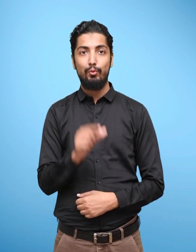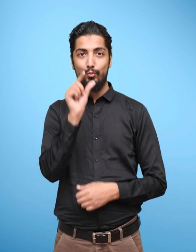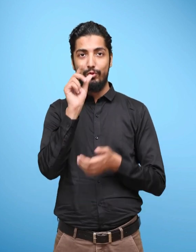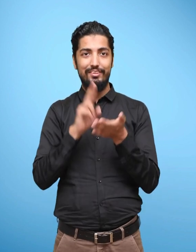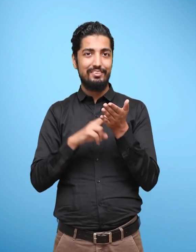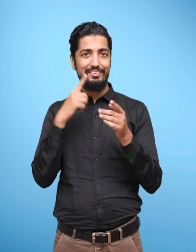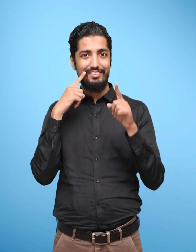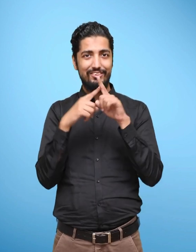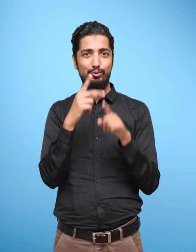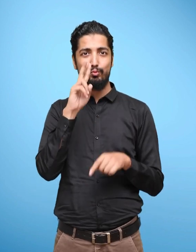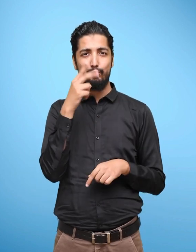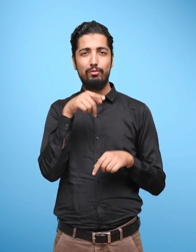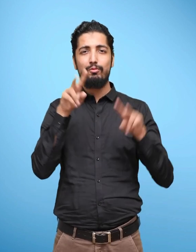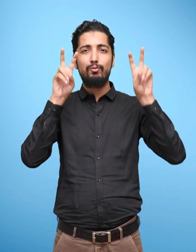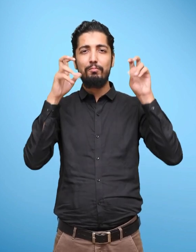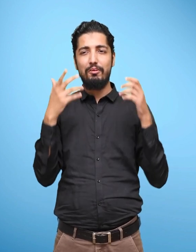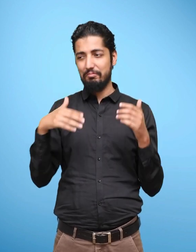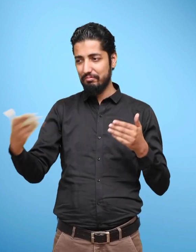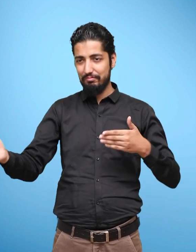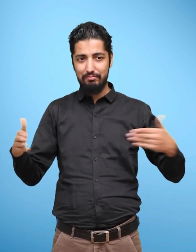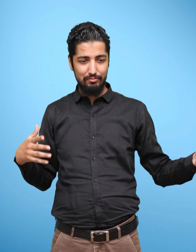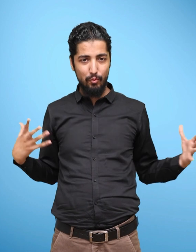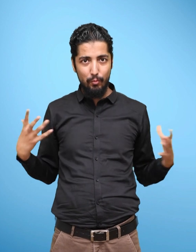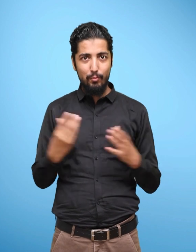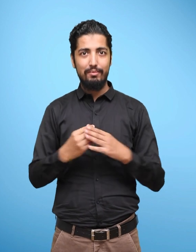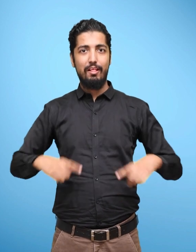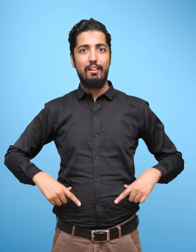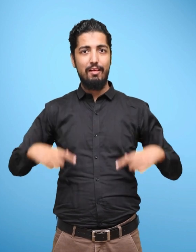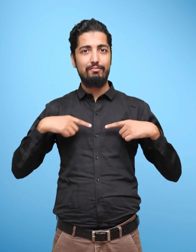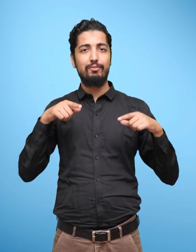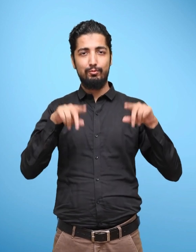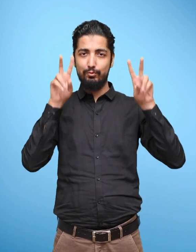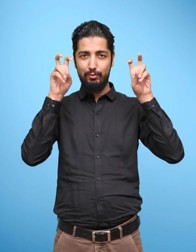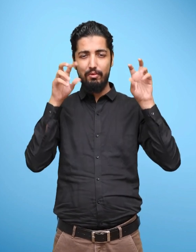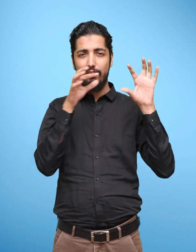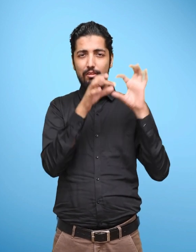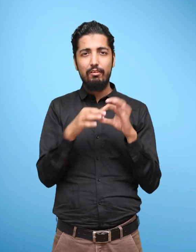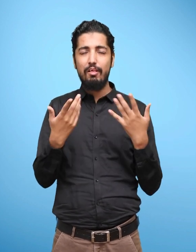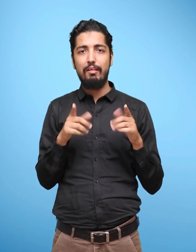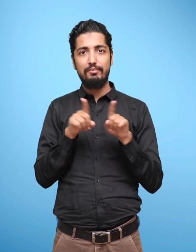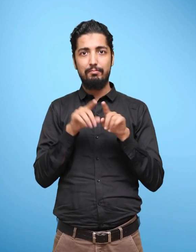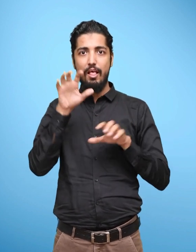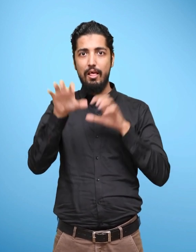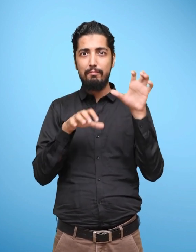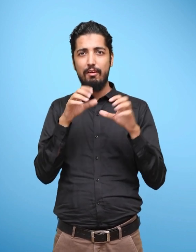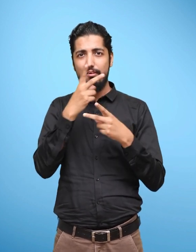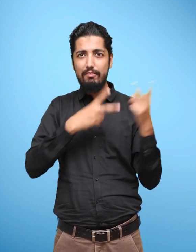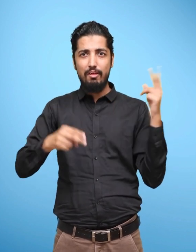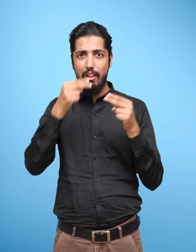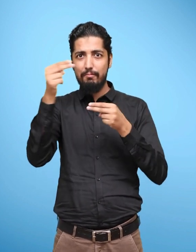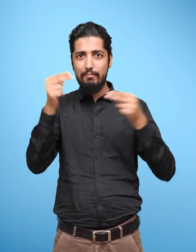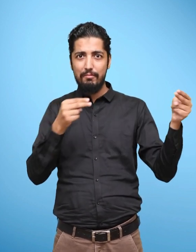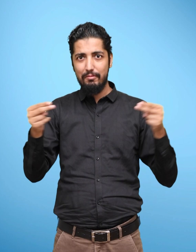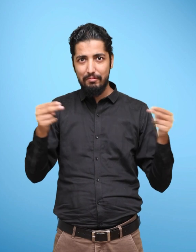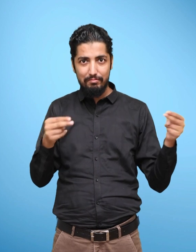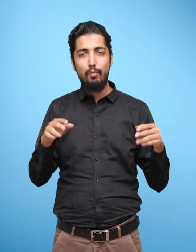Unit 2 Title, Life Around Us Introduces children to the animals and birds in the